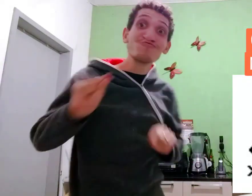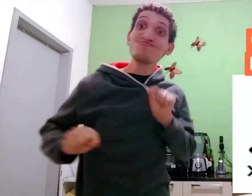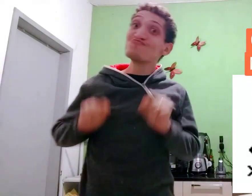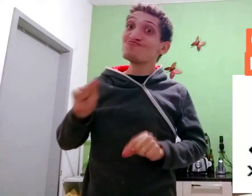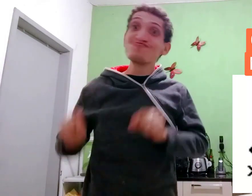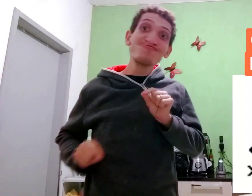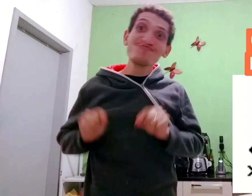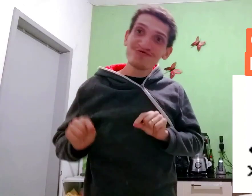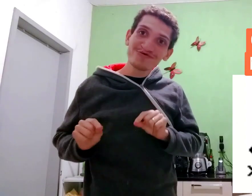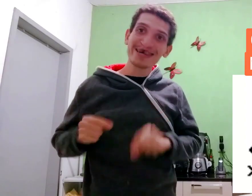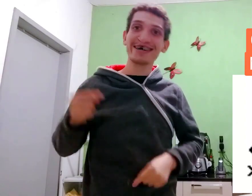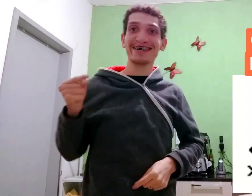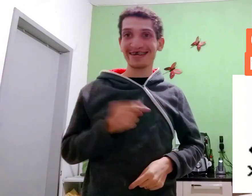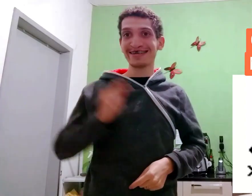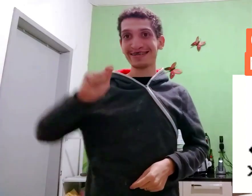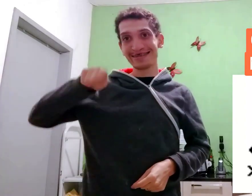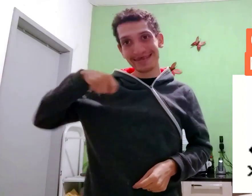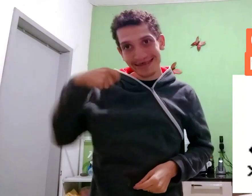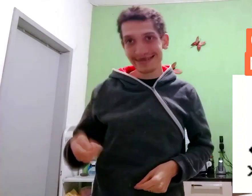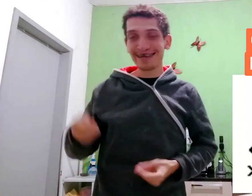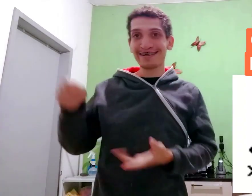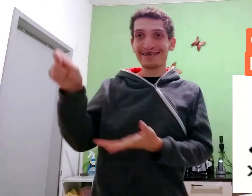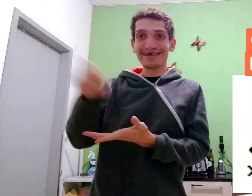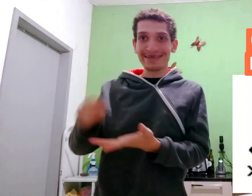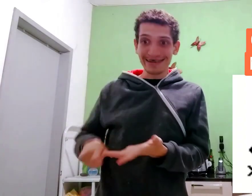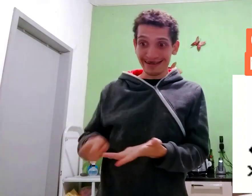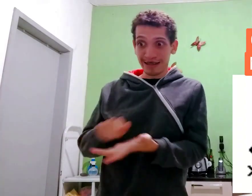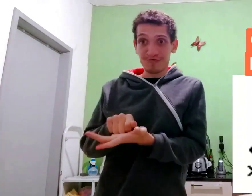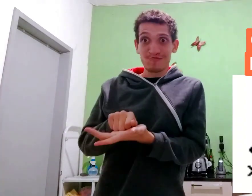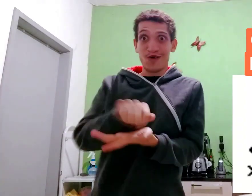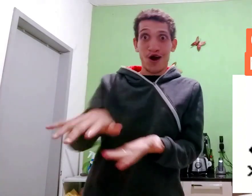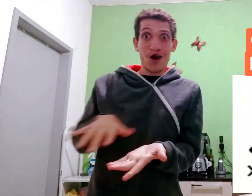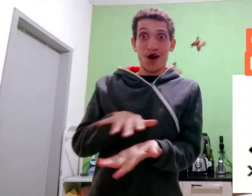Isso que é? Isso é um sinal escrito.